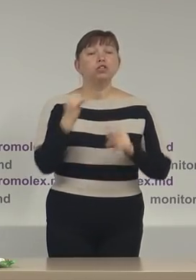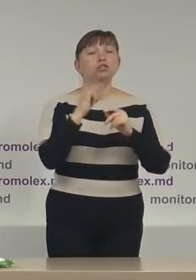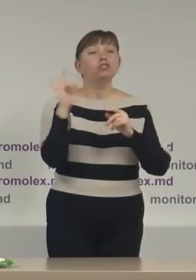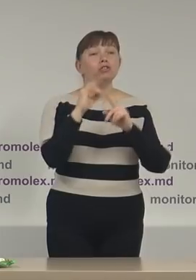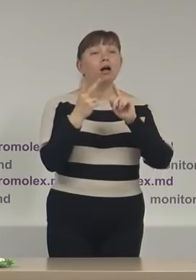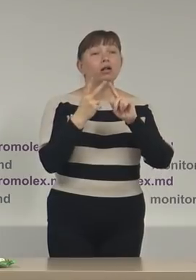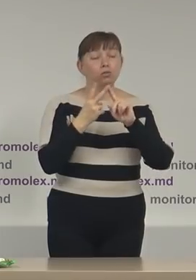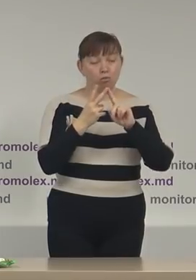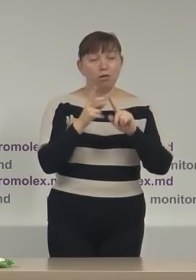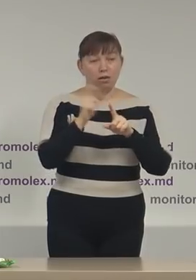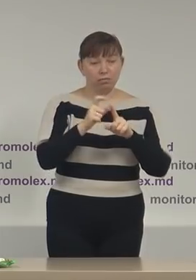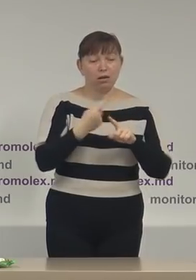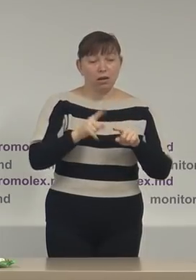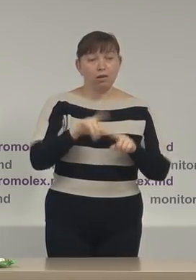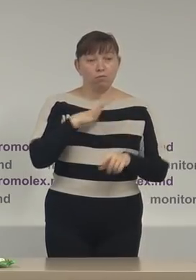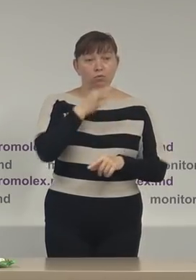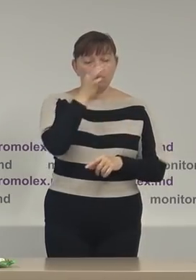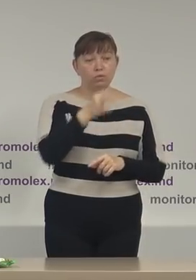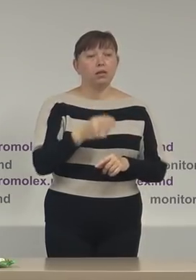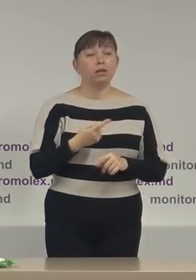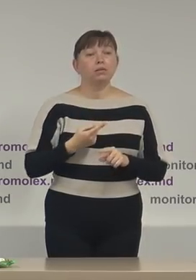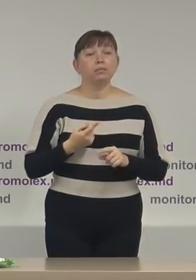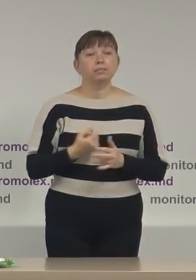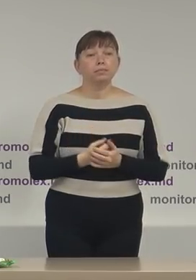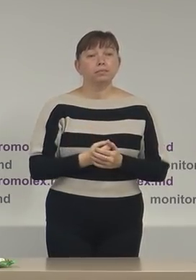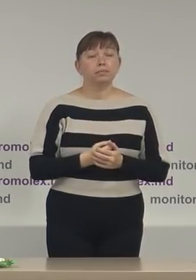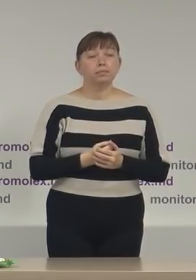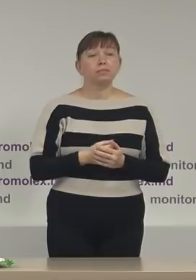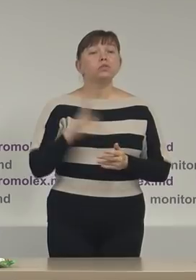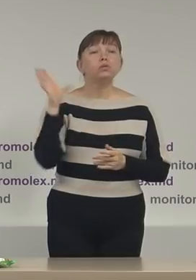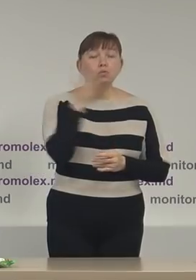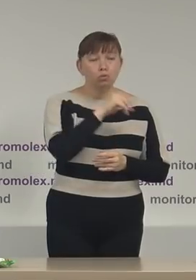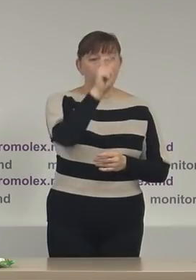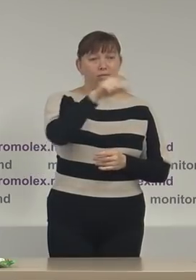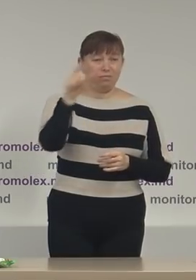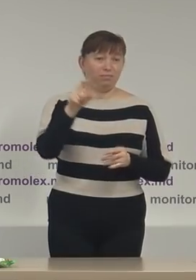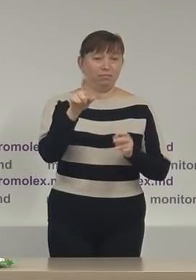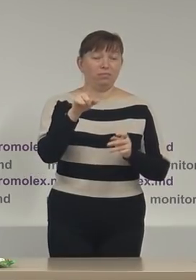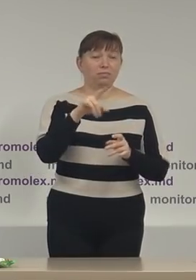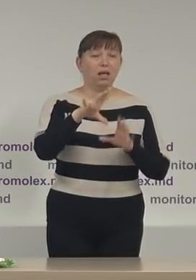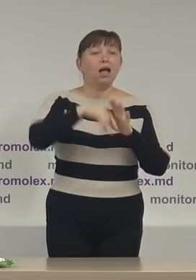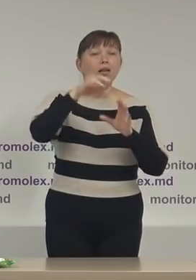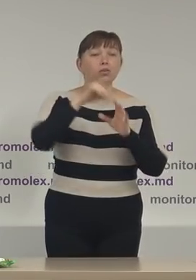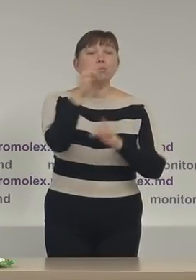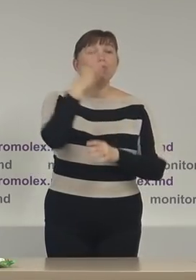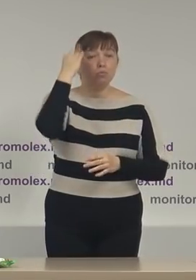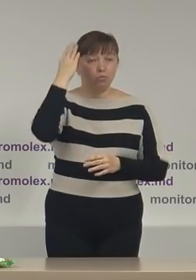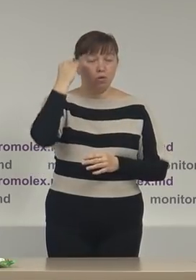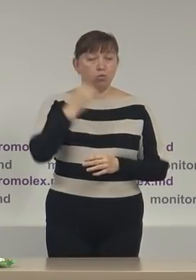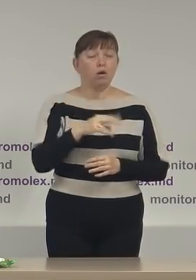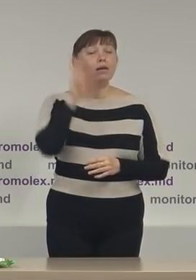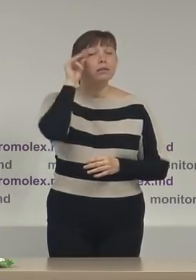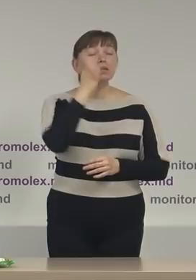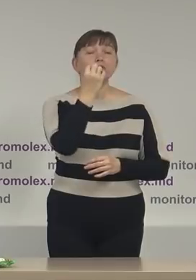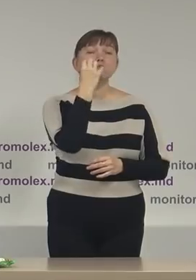doilea apel pe care am vrut să-l fac se referă la toți alegătorii din Republica Moldova în